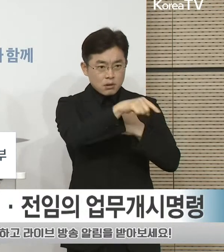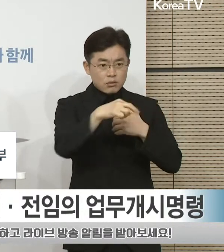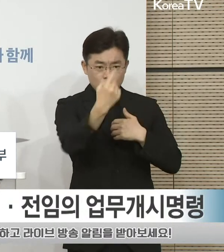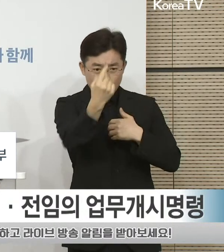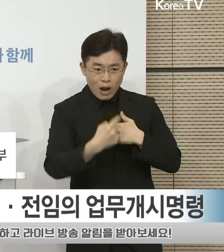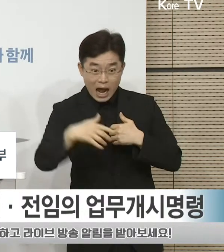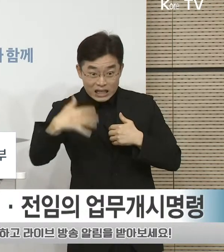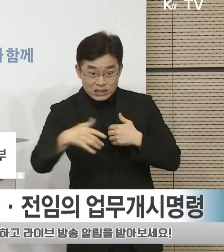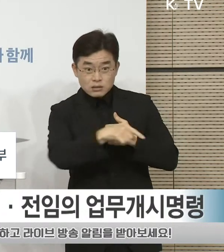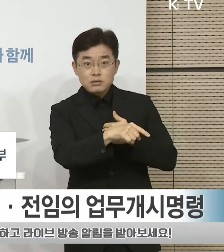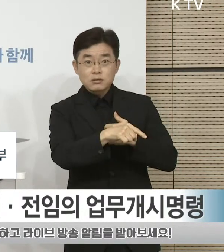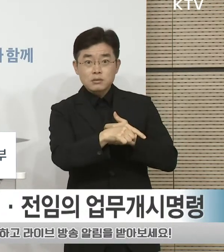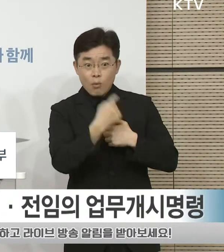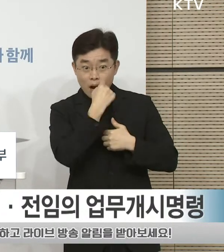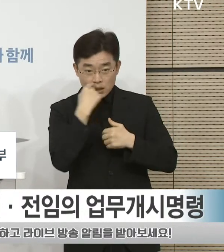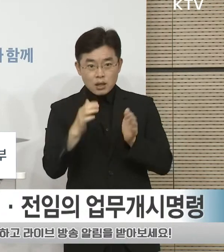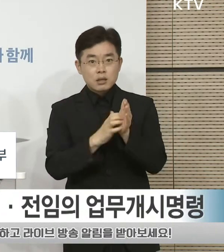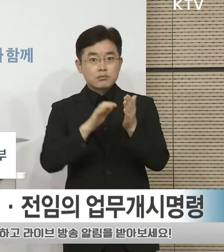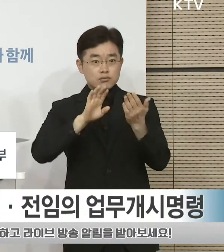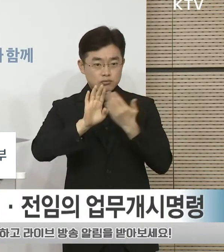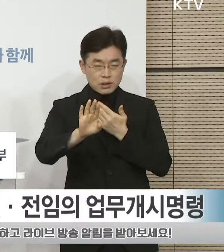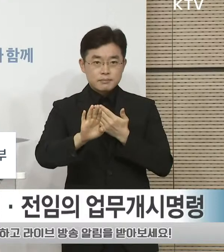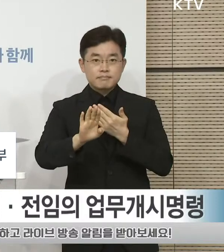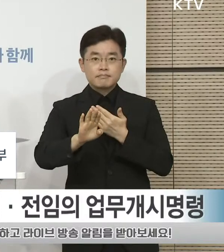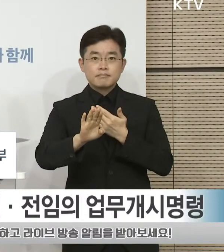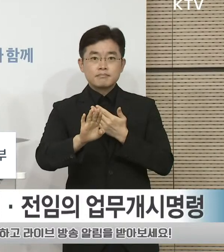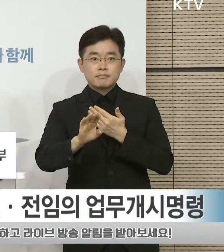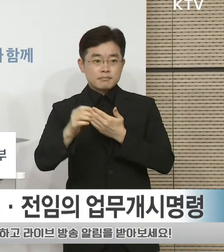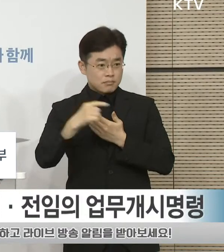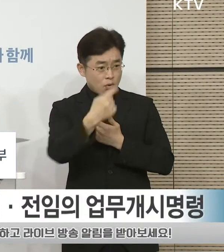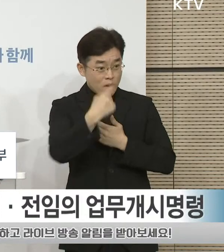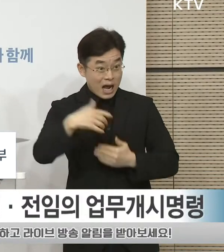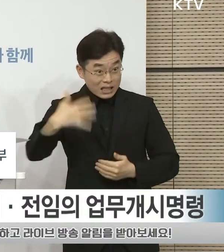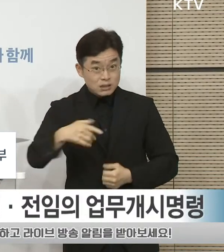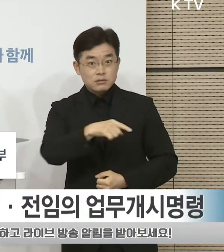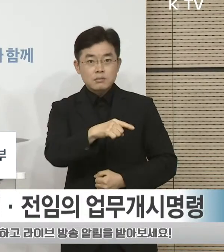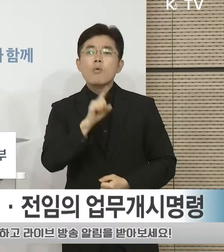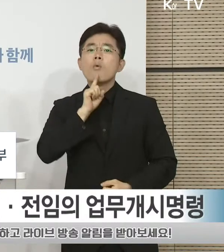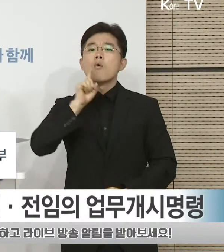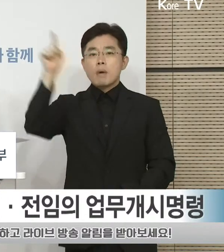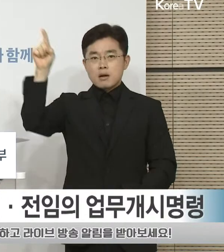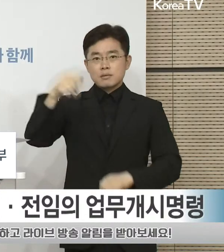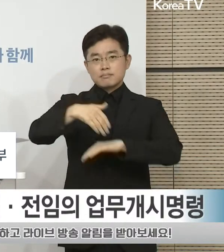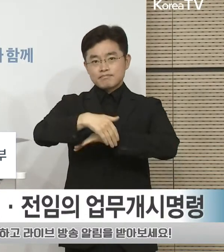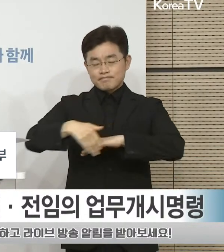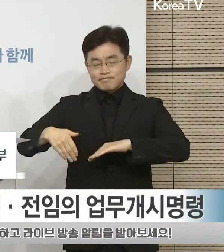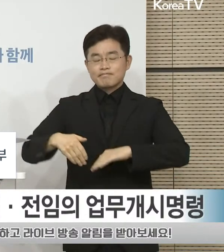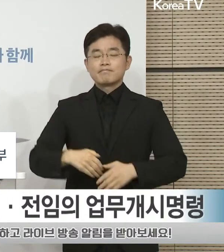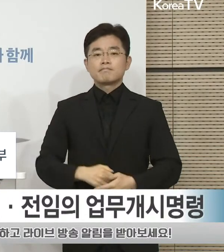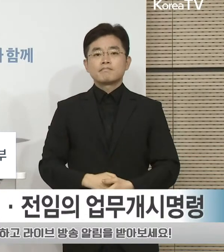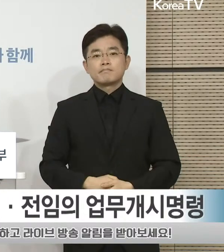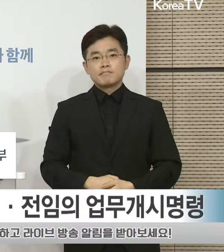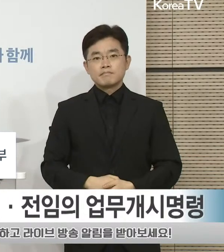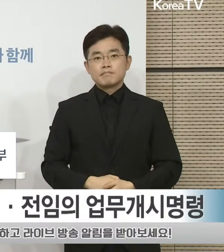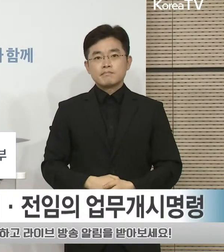전공위 등의 복귀 여부를 점검하고 미 복귀 시 고발 조치할 계획입니다.